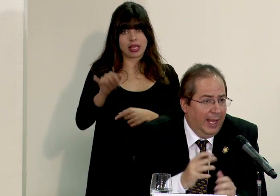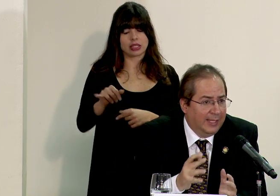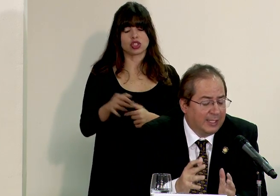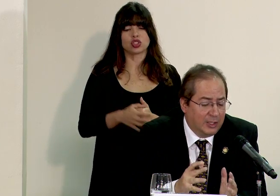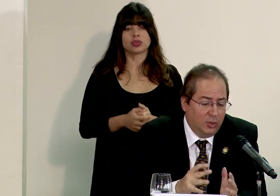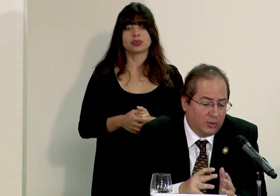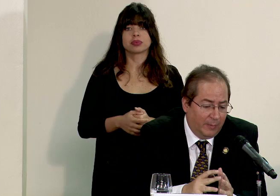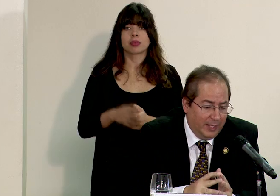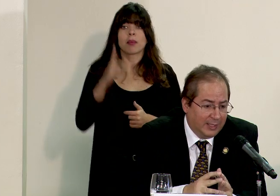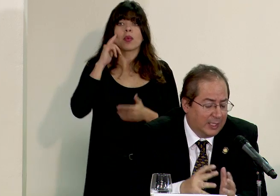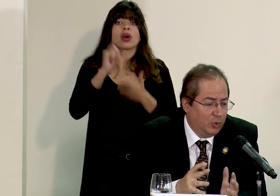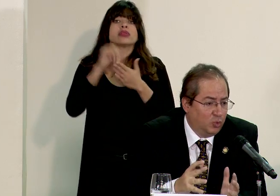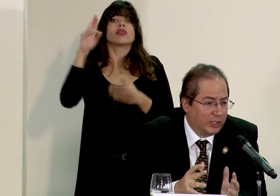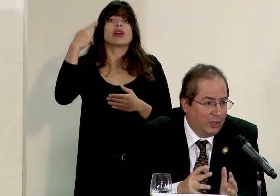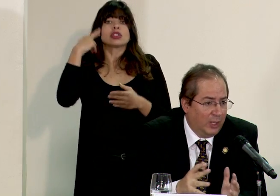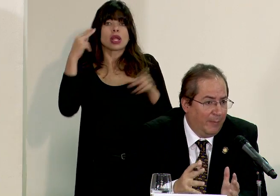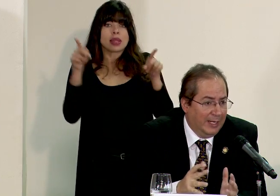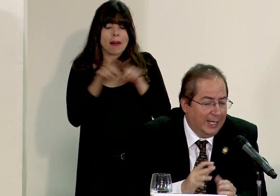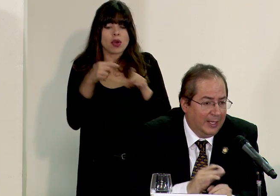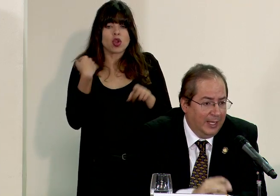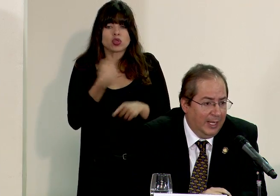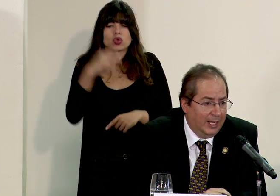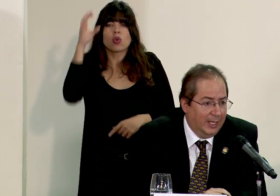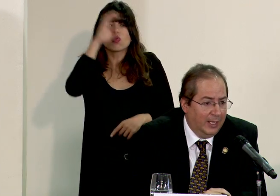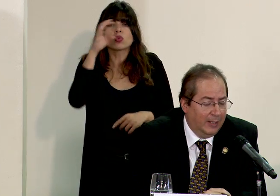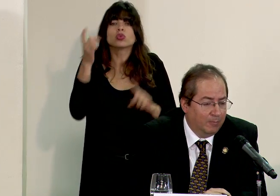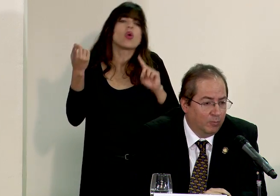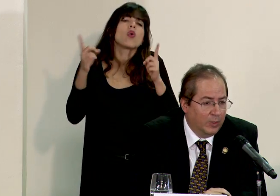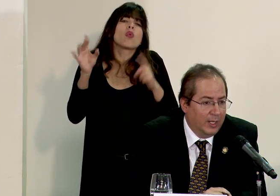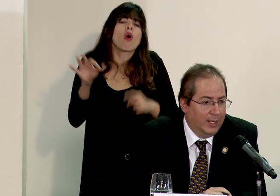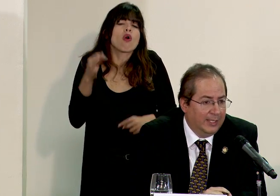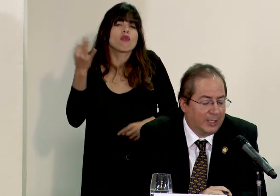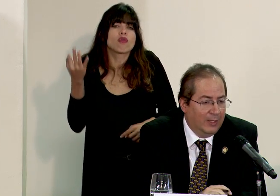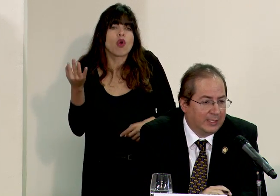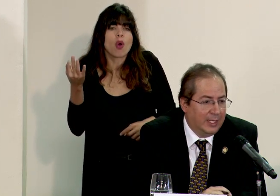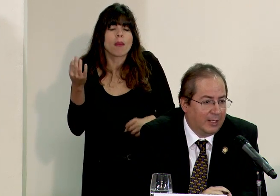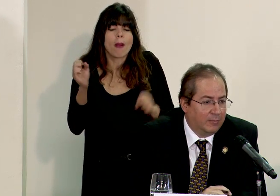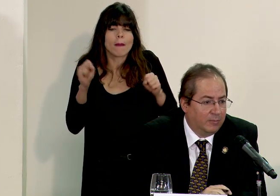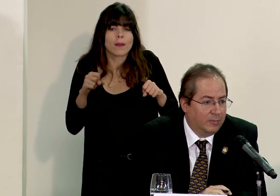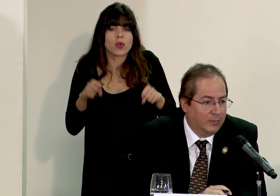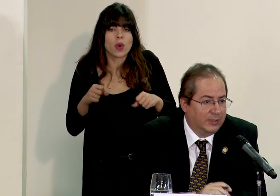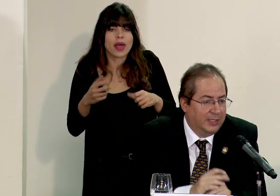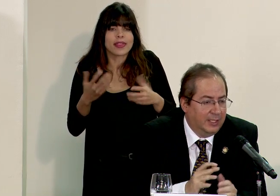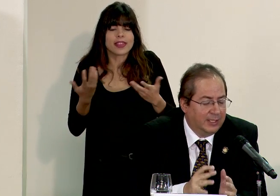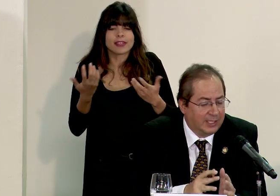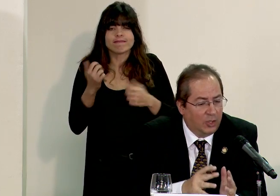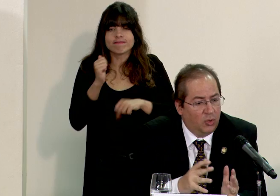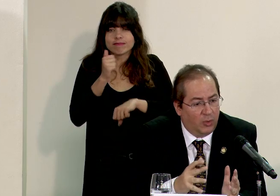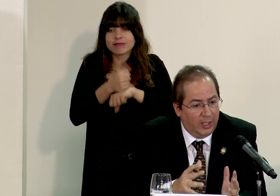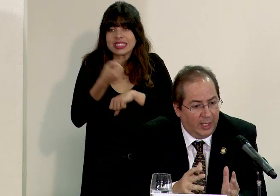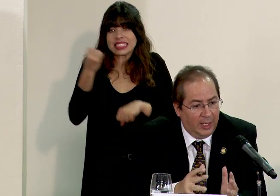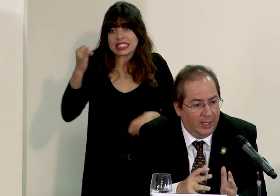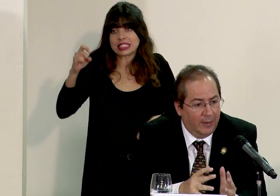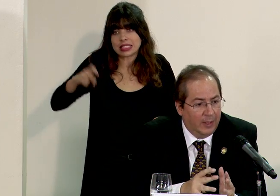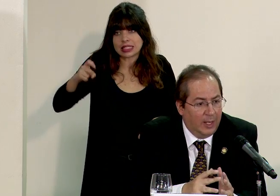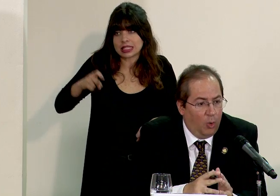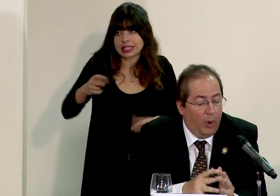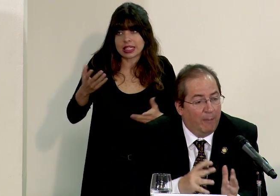en ese sentido también estamos buscando la manera de establecer si es necesario